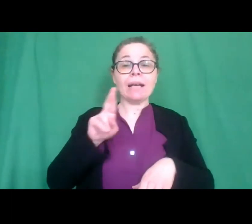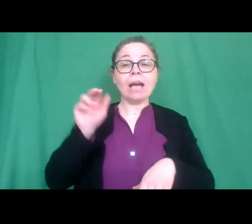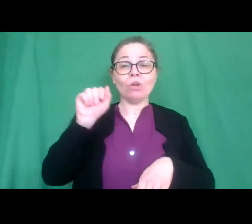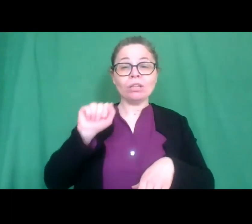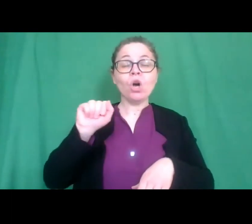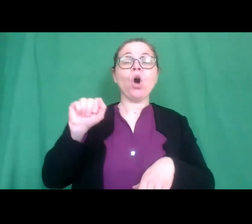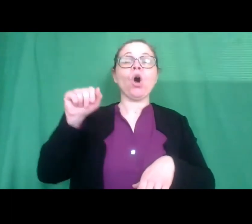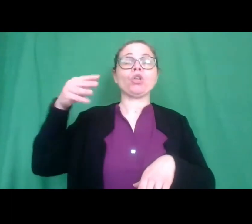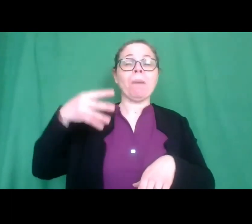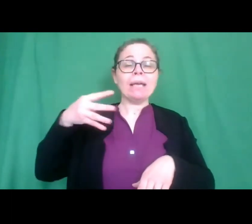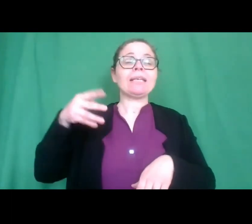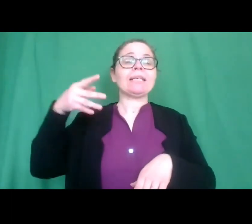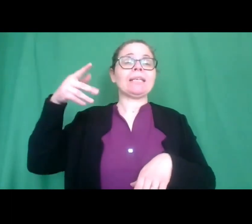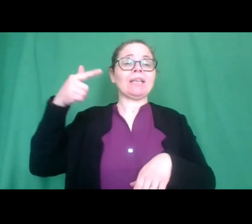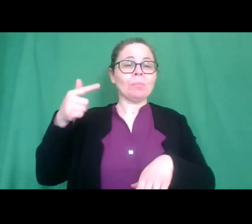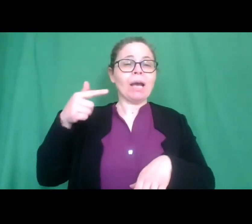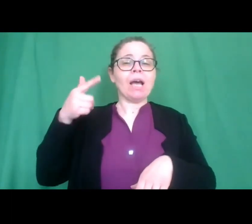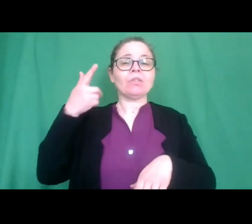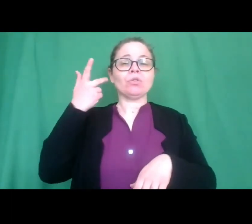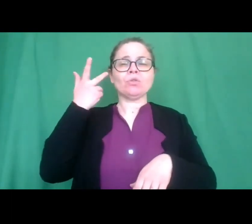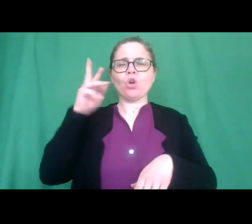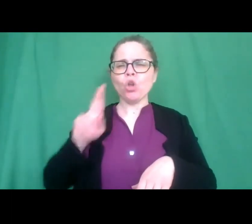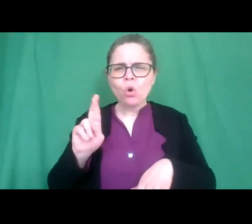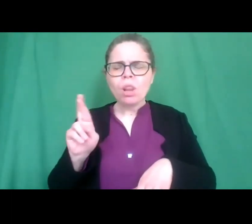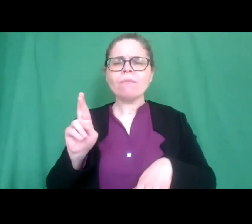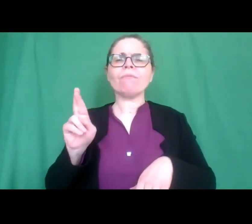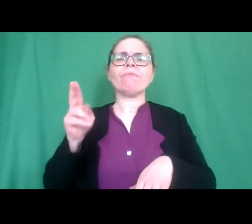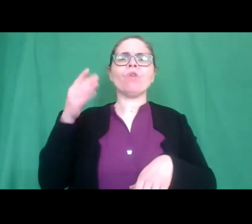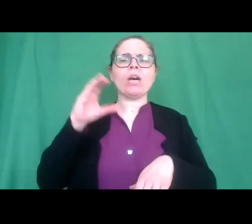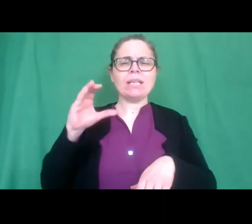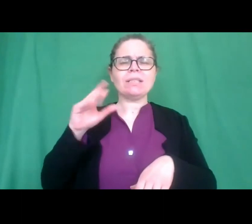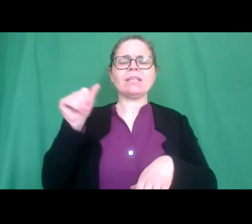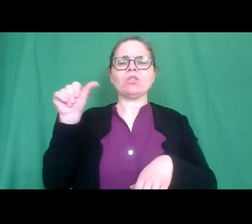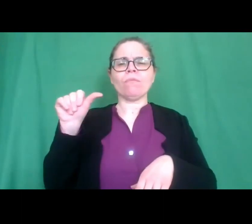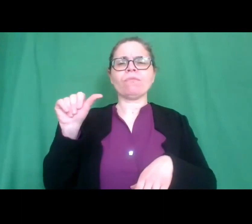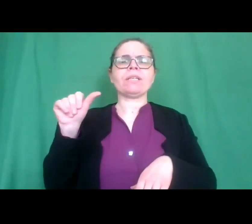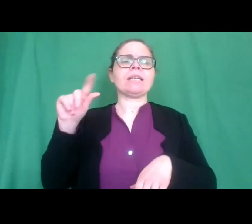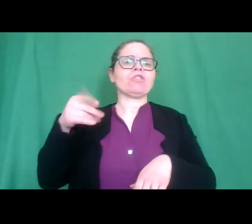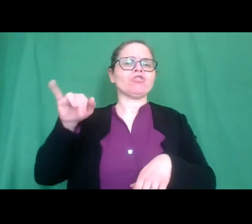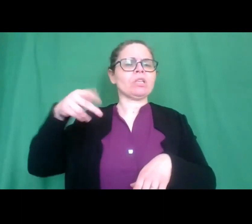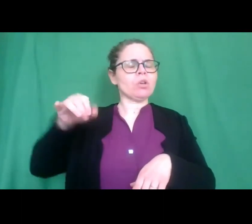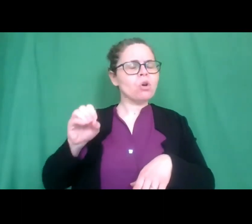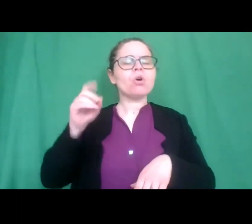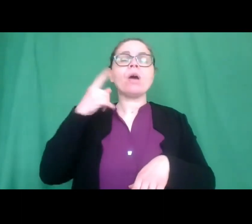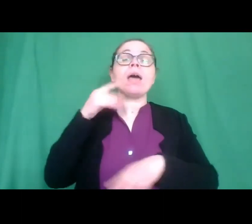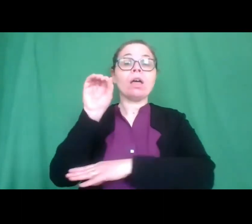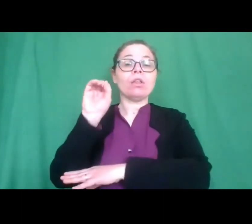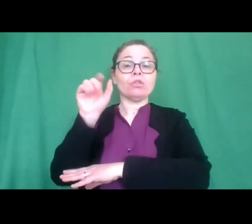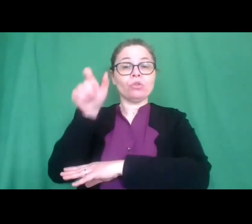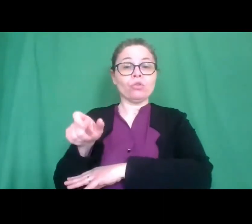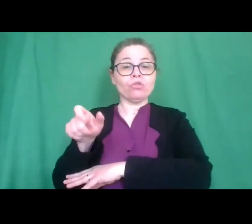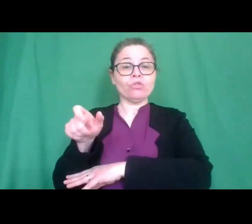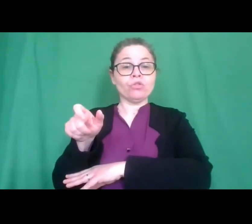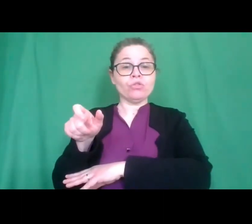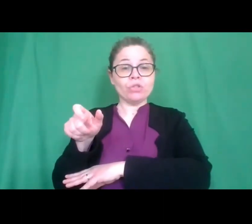Teresa Tommaso Martina Rodolfo non so Rodolfo Cristian Sofia e Gino la docente è Rosina